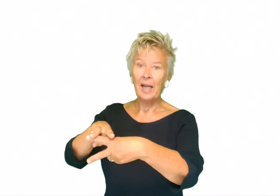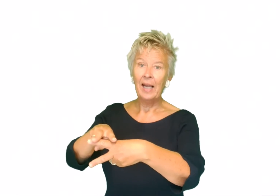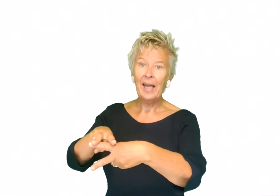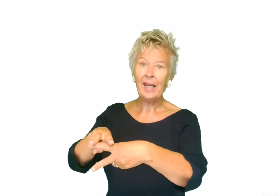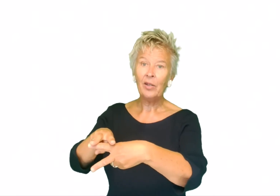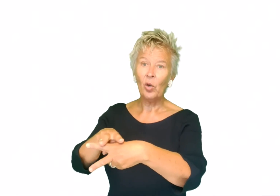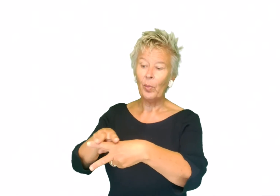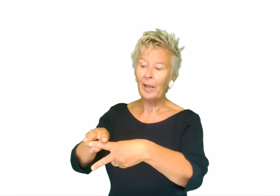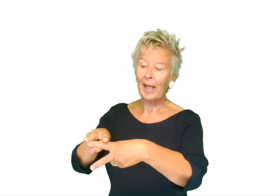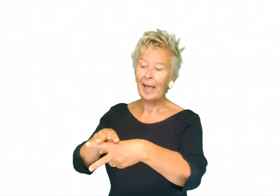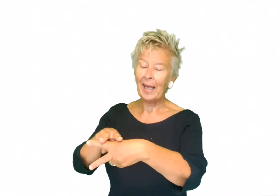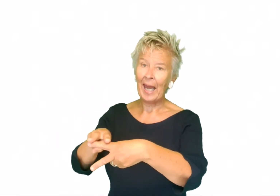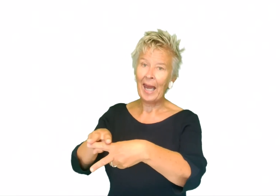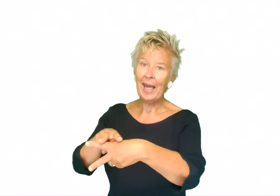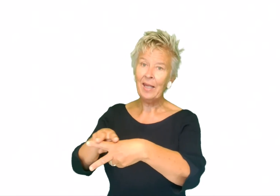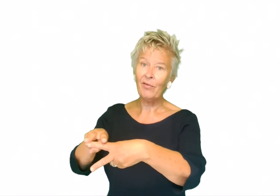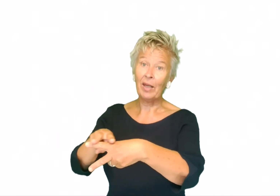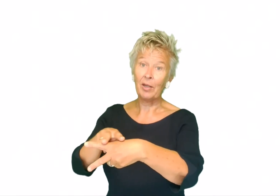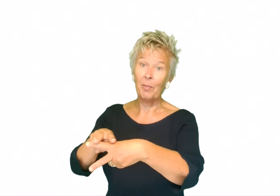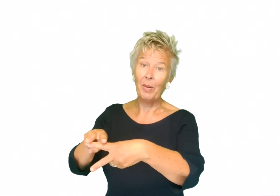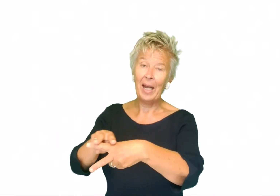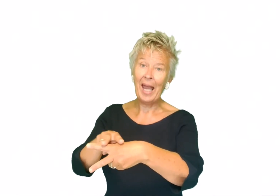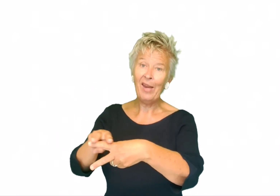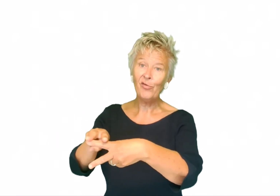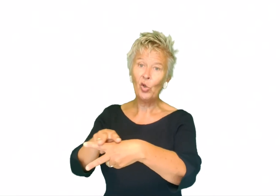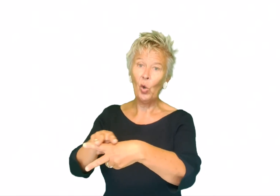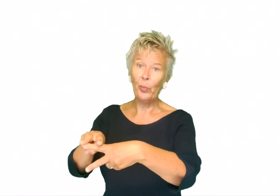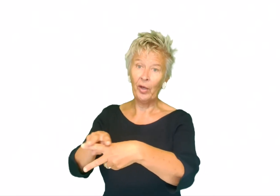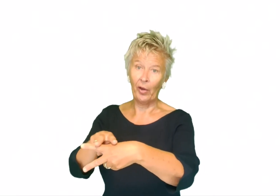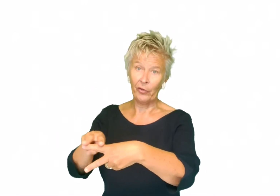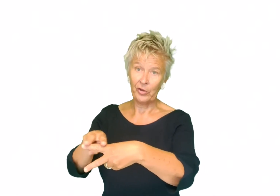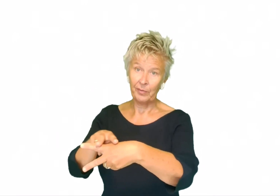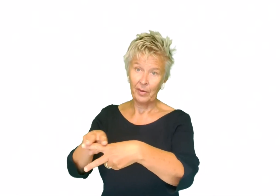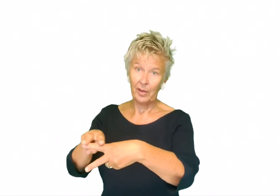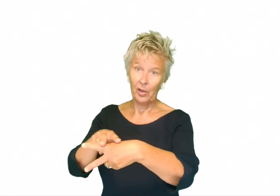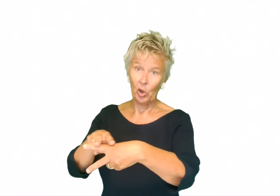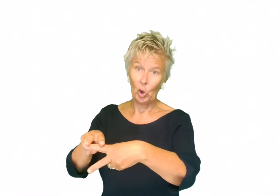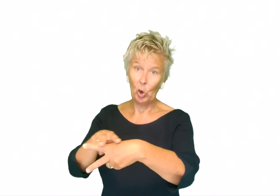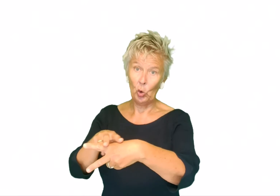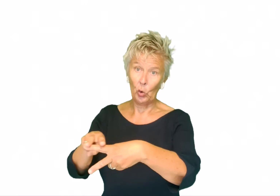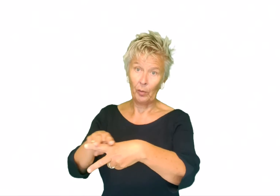leg je erop. En dan ga je heen en weer. Je blijft op de hand. Kleur.